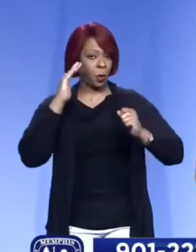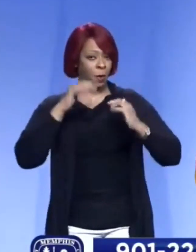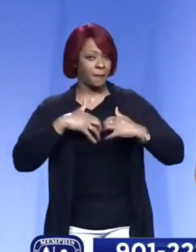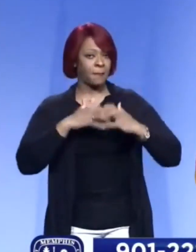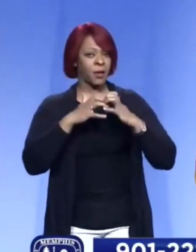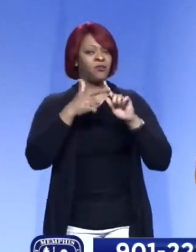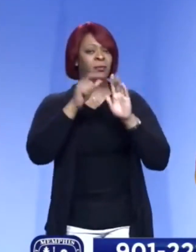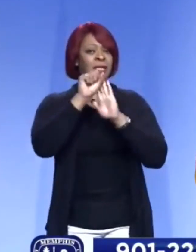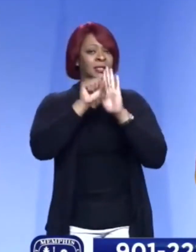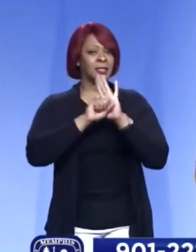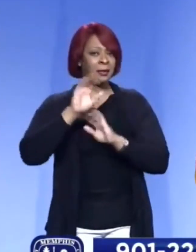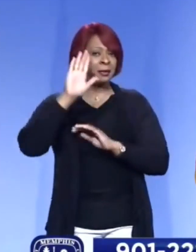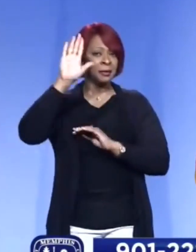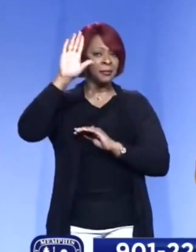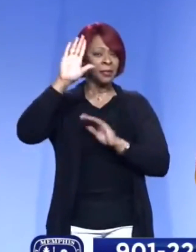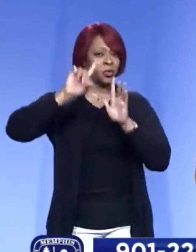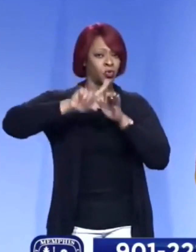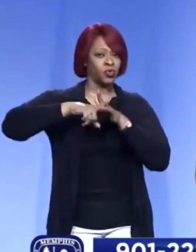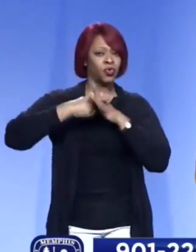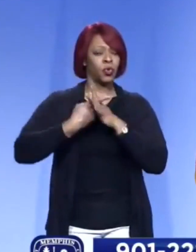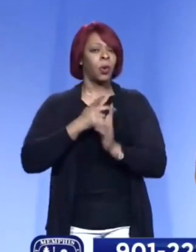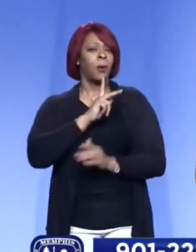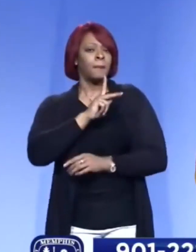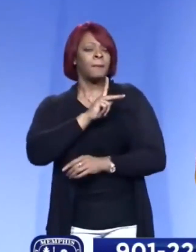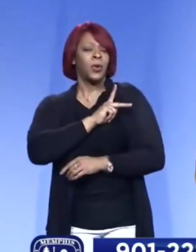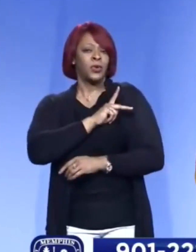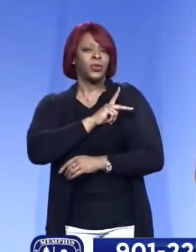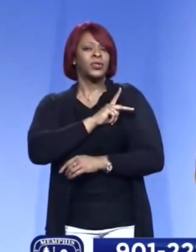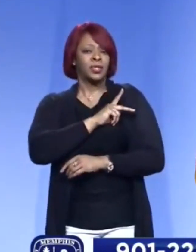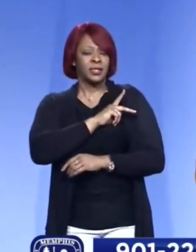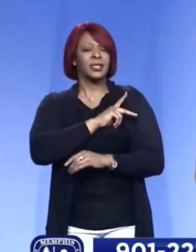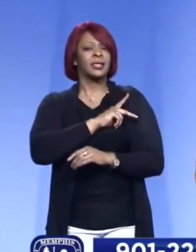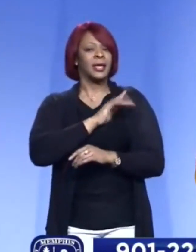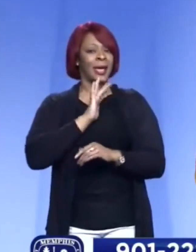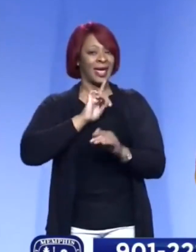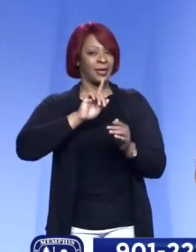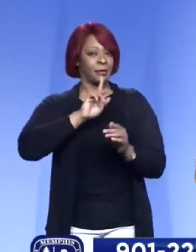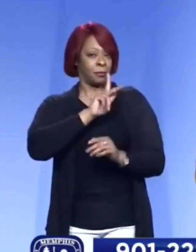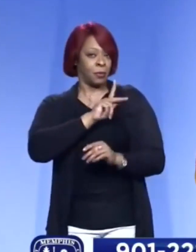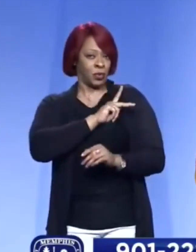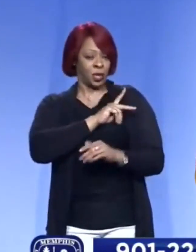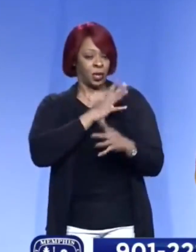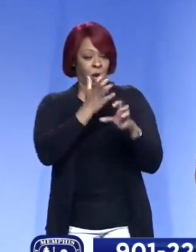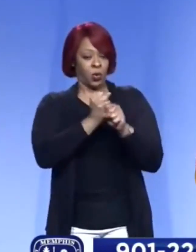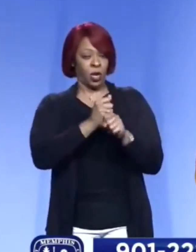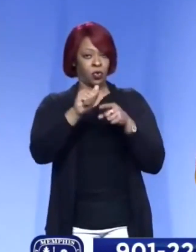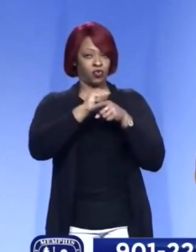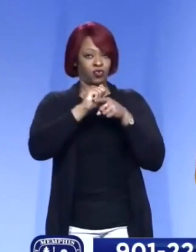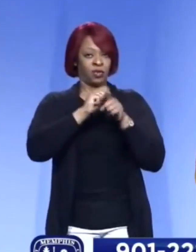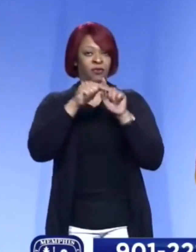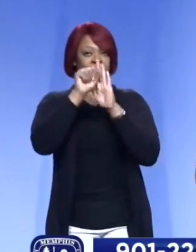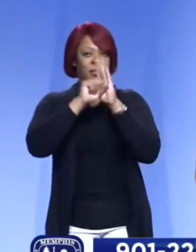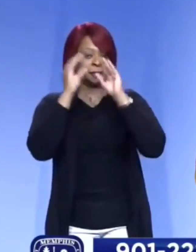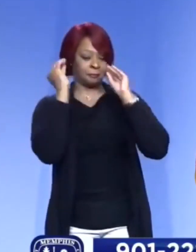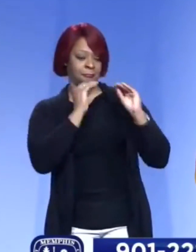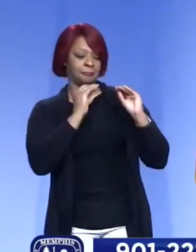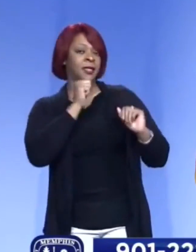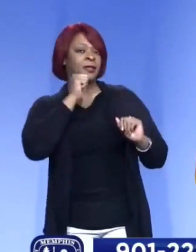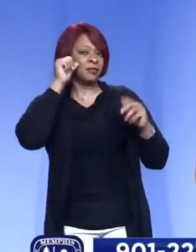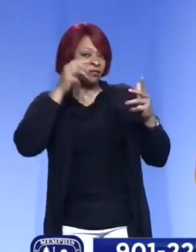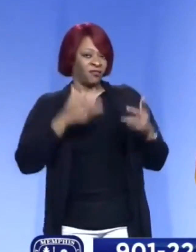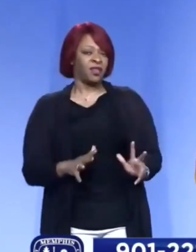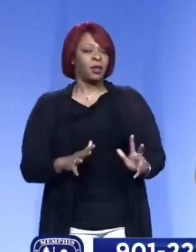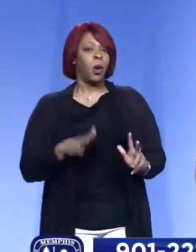administración y registro de vacunación virus del estado. Nuestro personal clave recibió capacitación del estado ayer precisamente